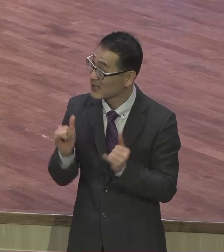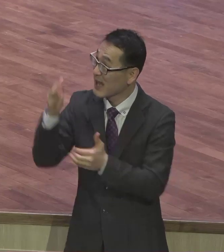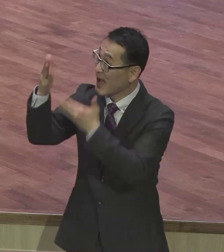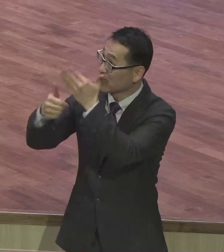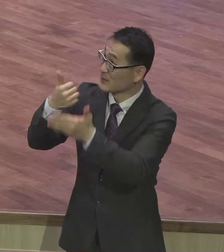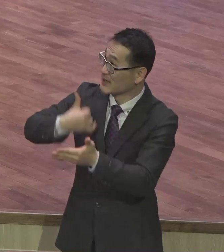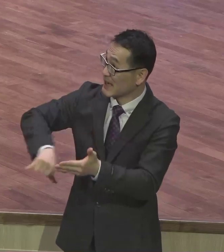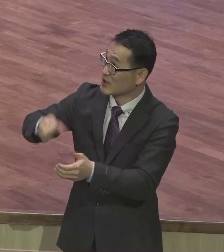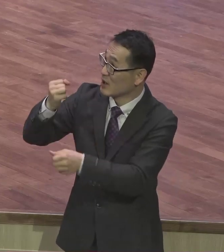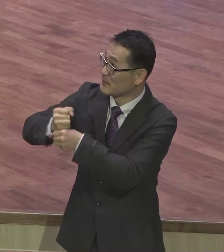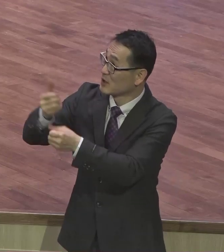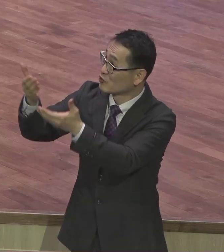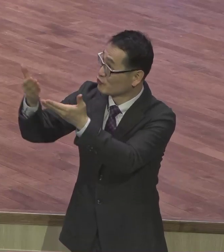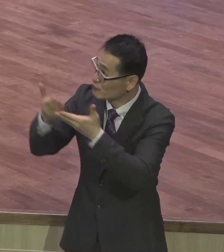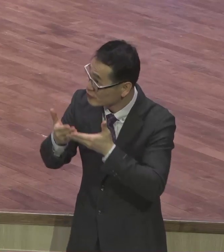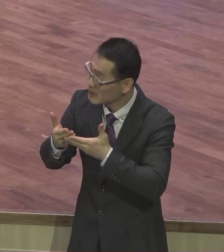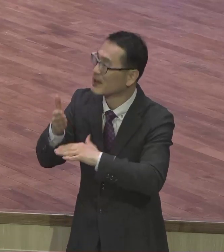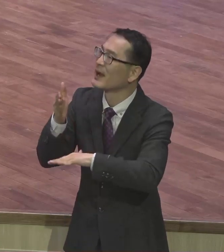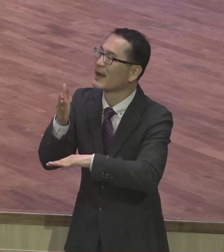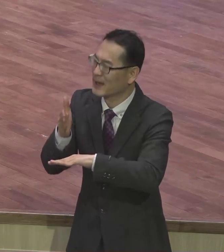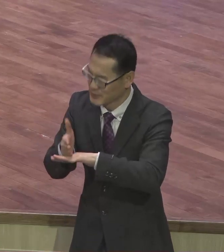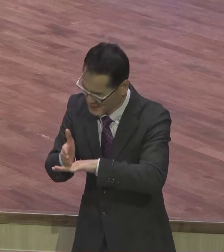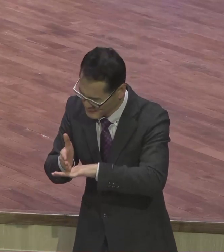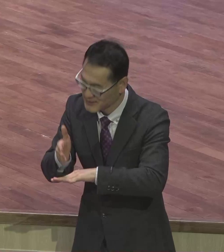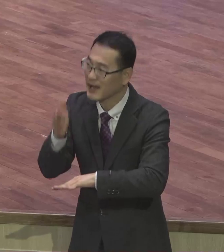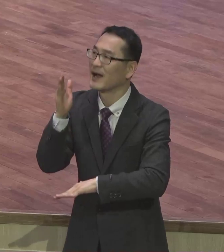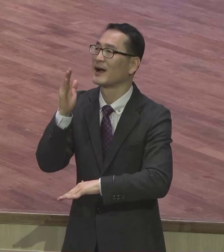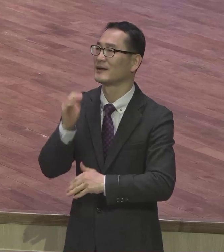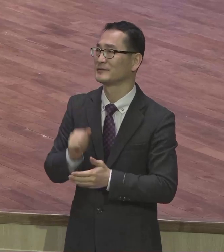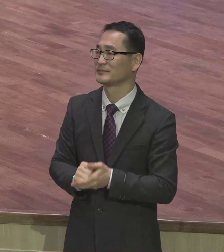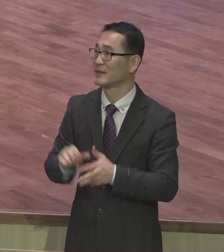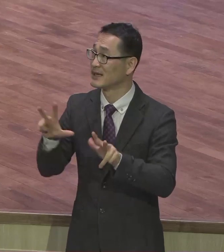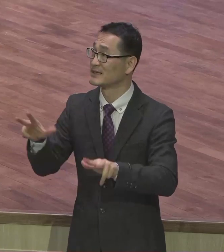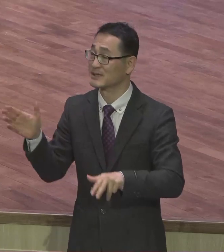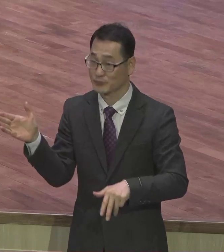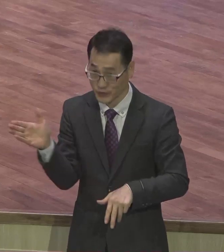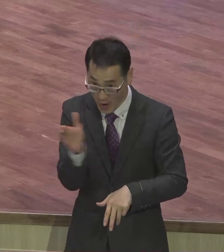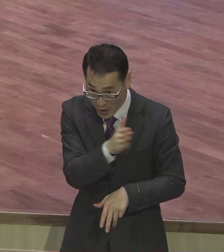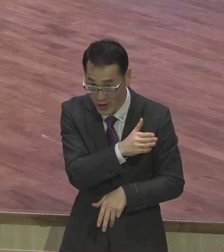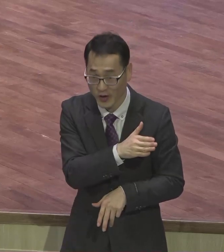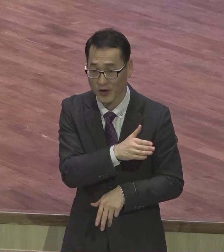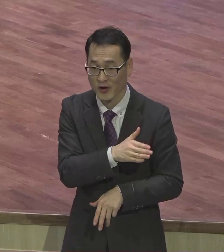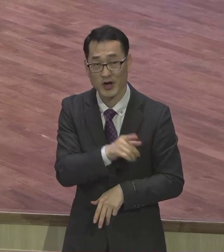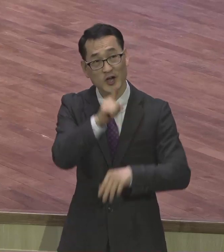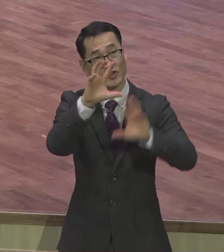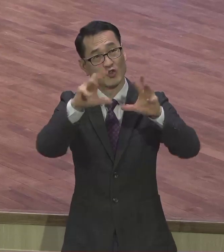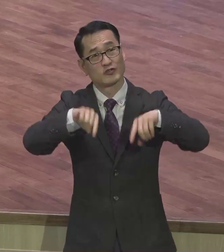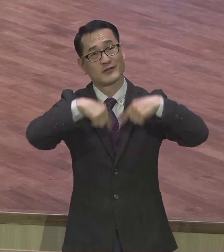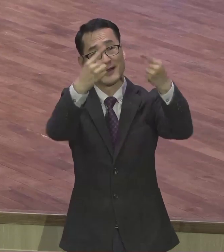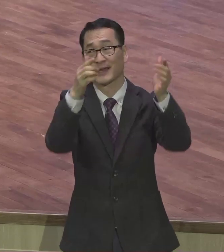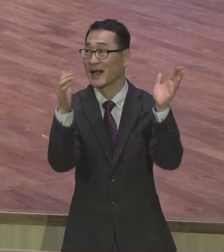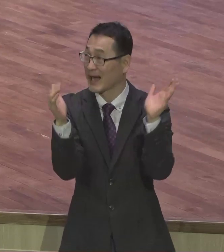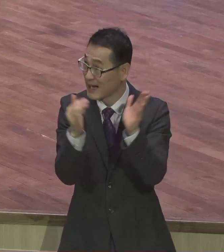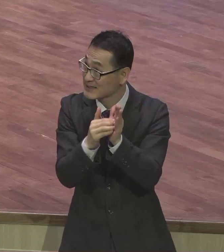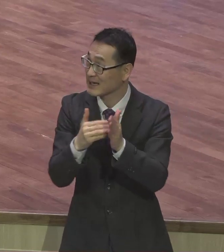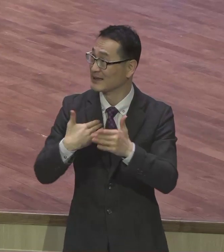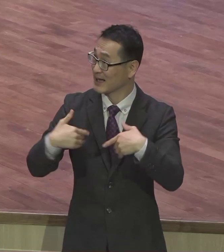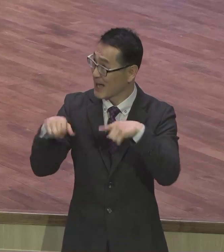삼아주시니 감사합니다 지금부터 천국 갈 때까지 나와 동행해 주세요